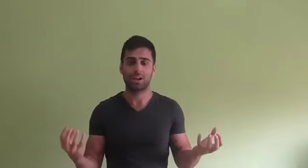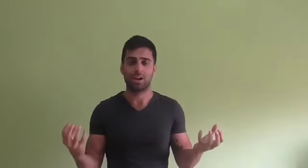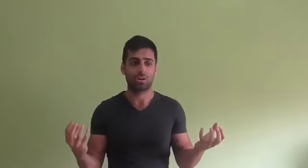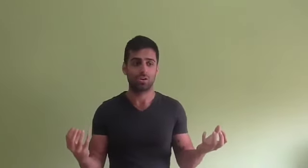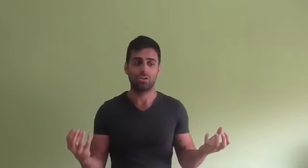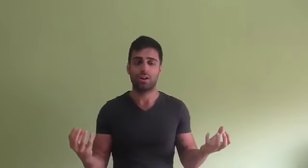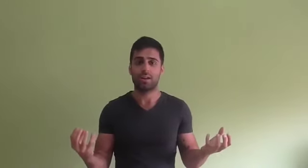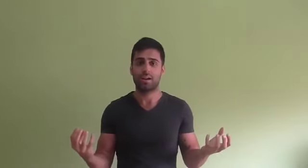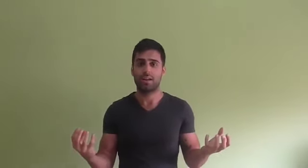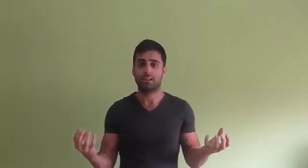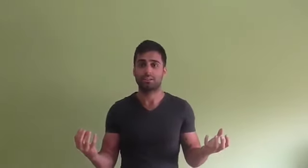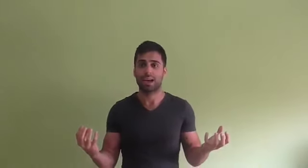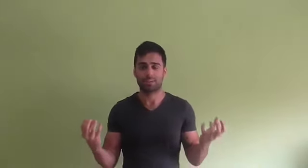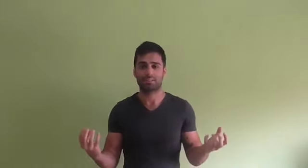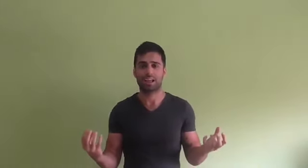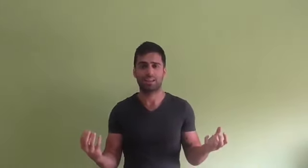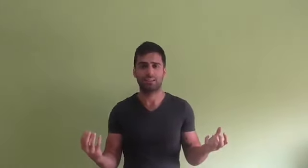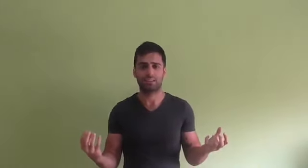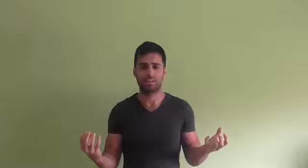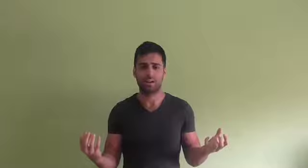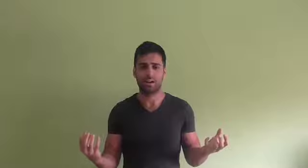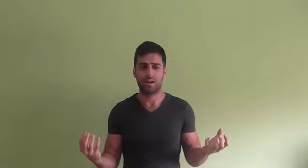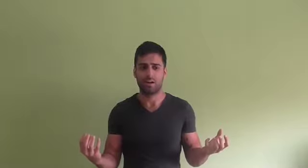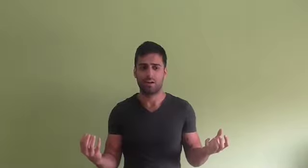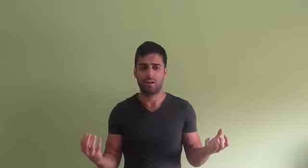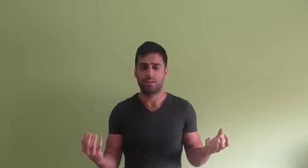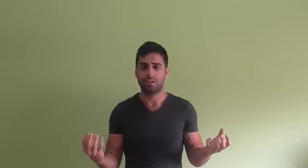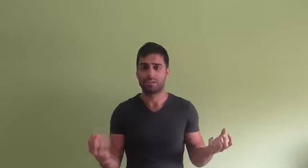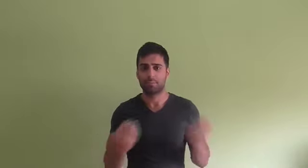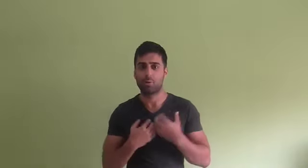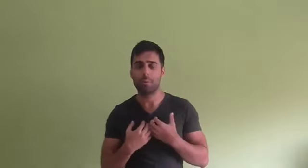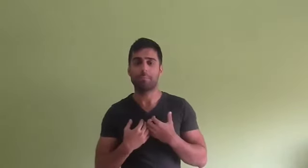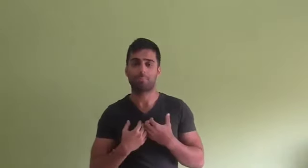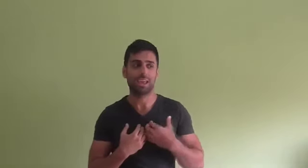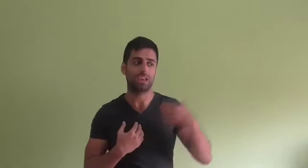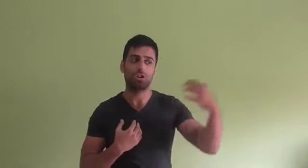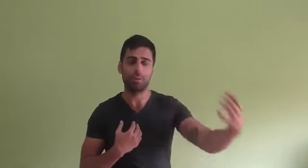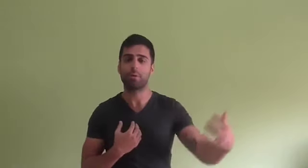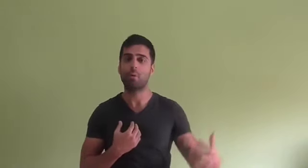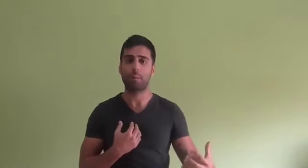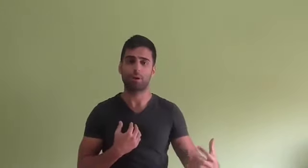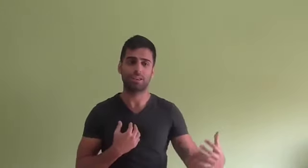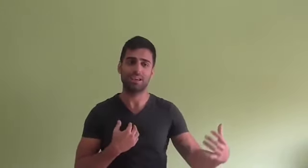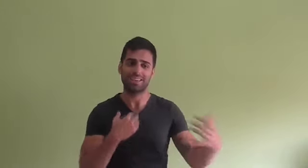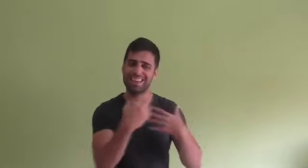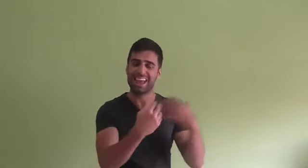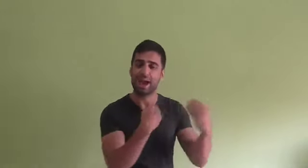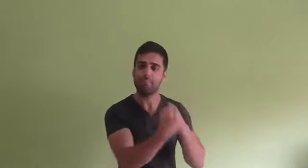con amistades que se preocupan por mí, que yo me preocupo por ellas y que